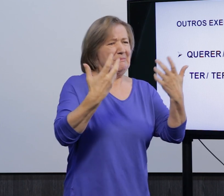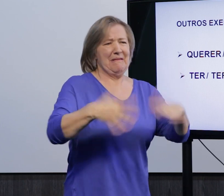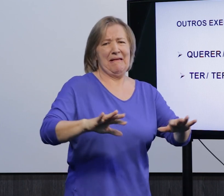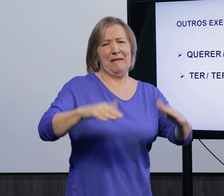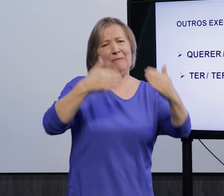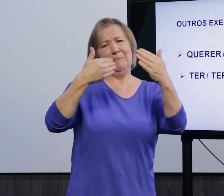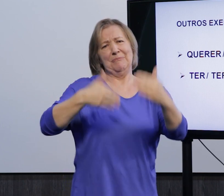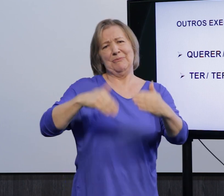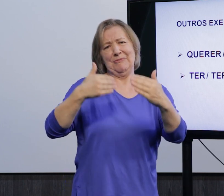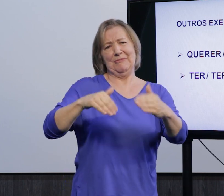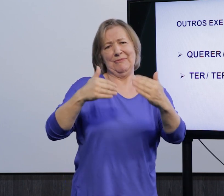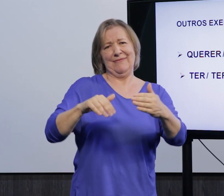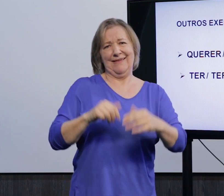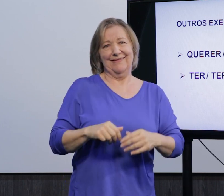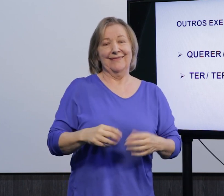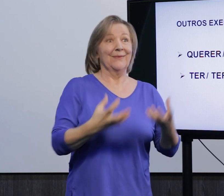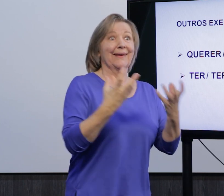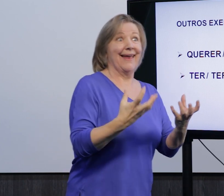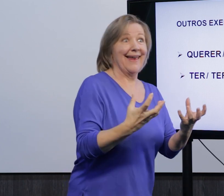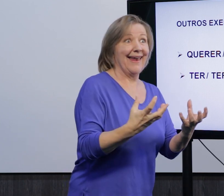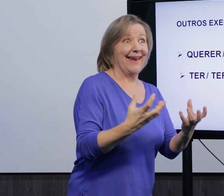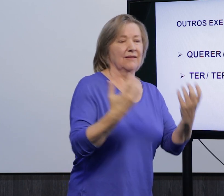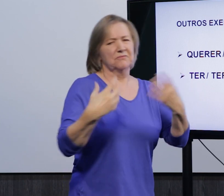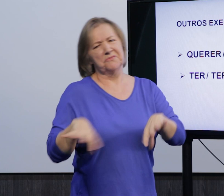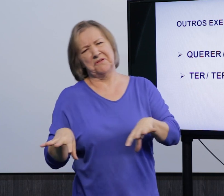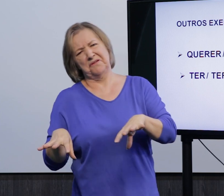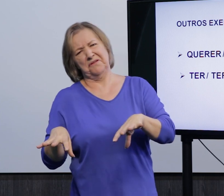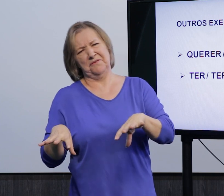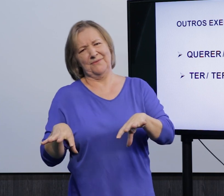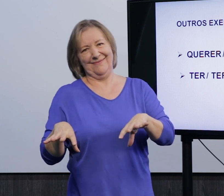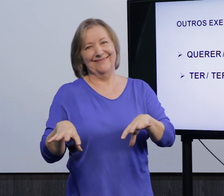ah, eu não quero a prova, eu quero, não quero,